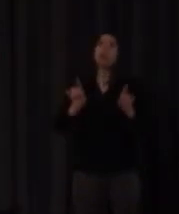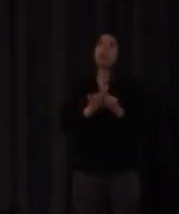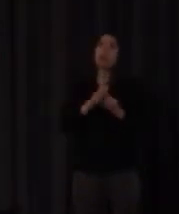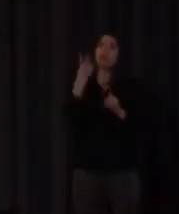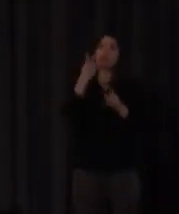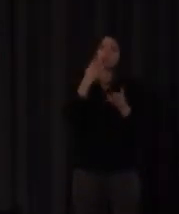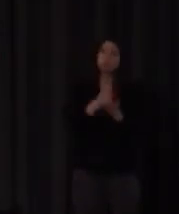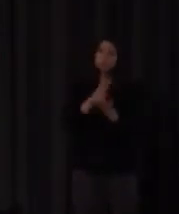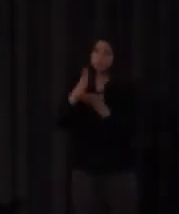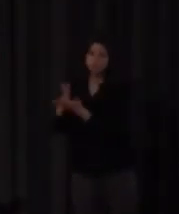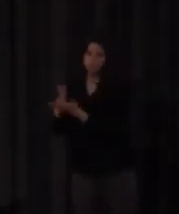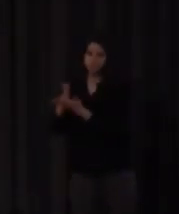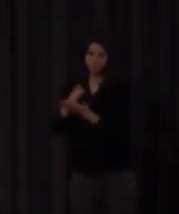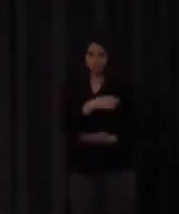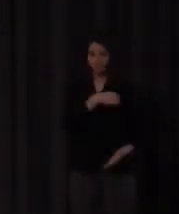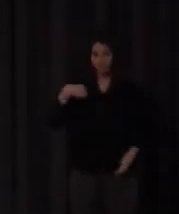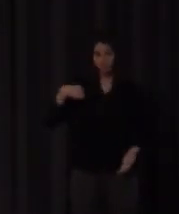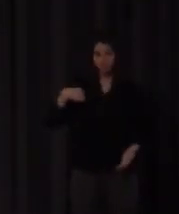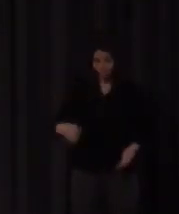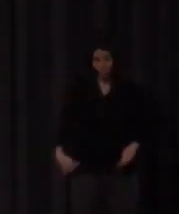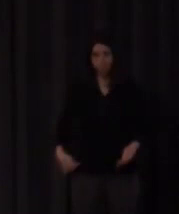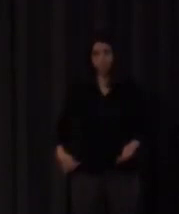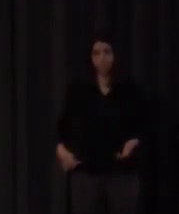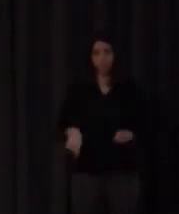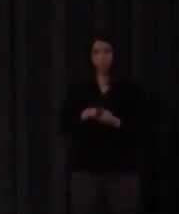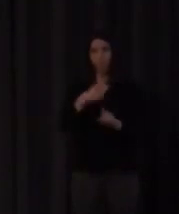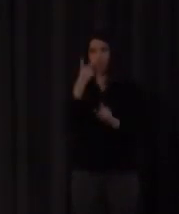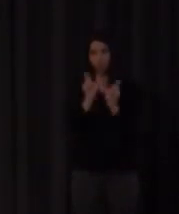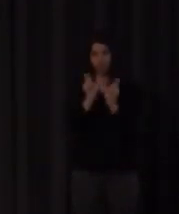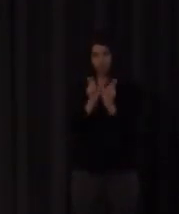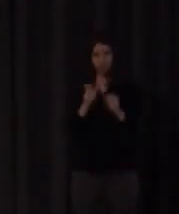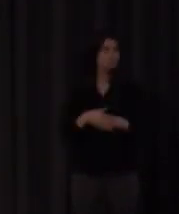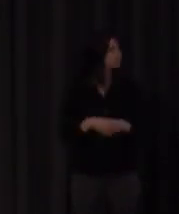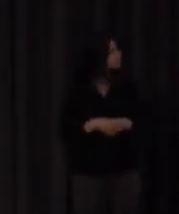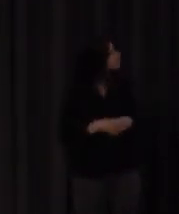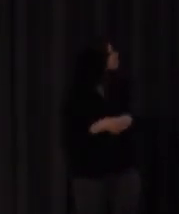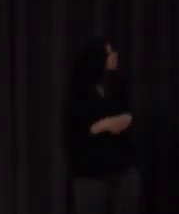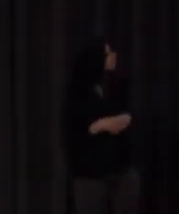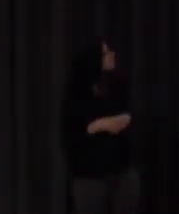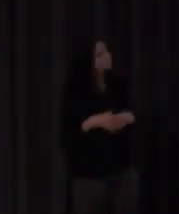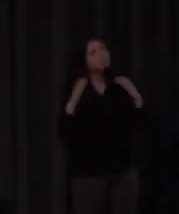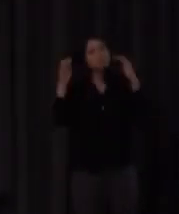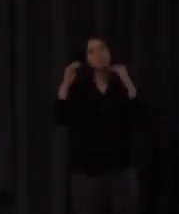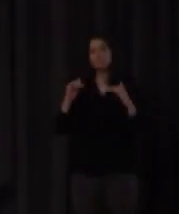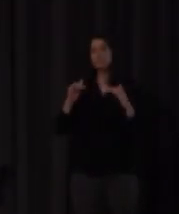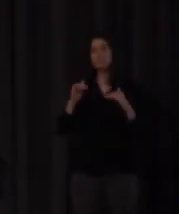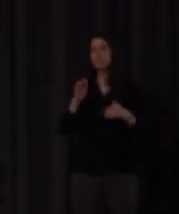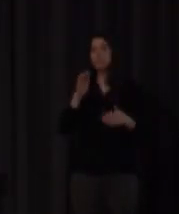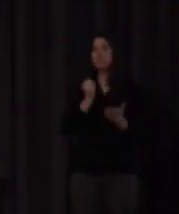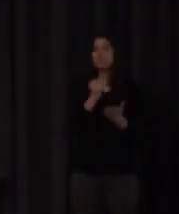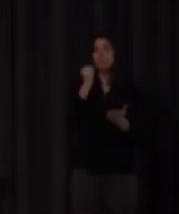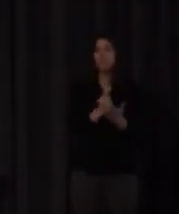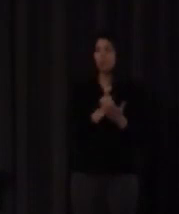¿de acuerdo? con lo cual tendríamos otro signo bisilábico y los símbolos morfológicos símbolos